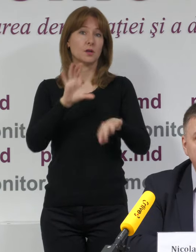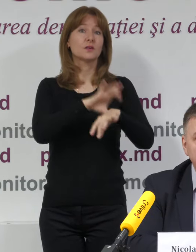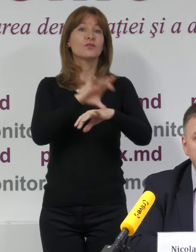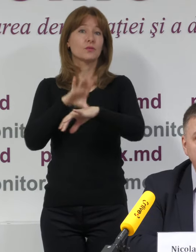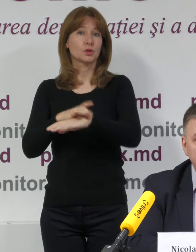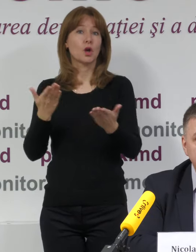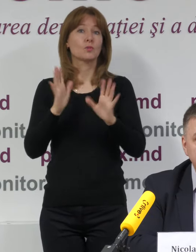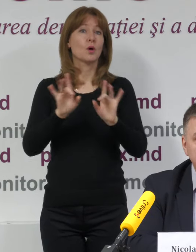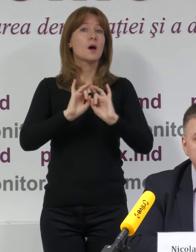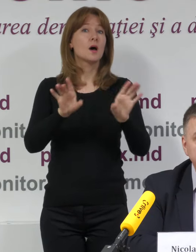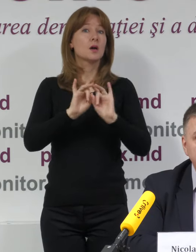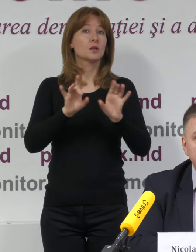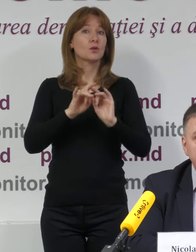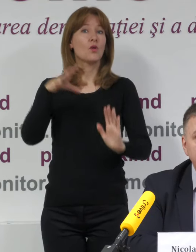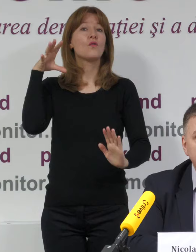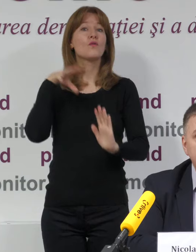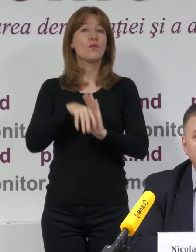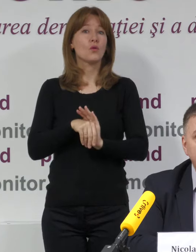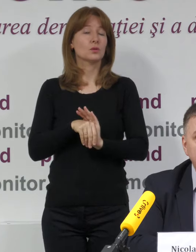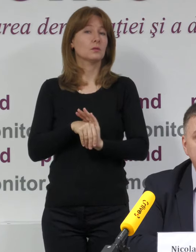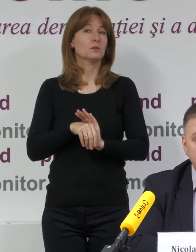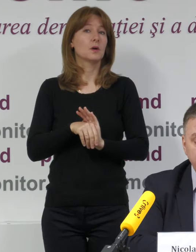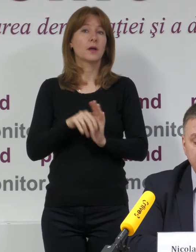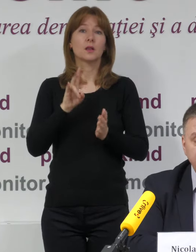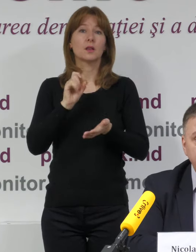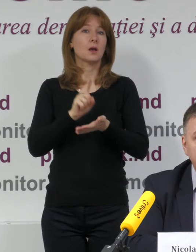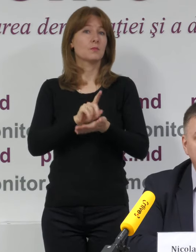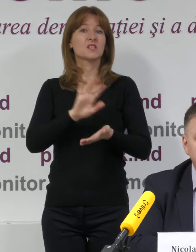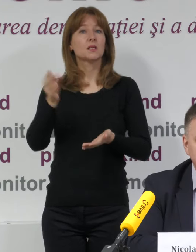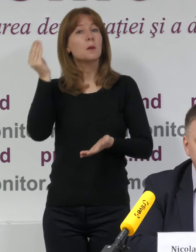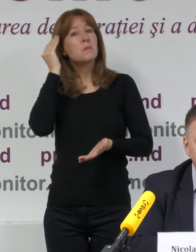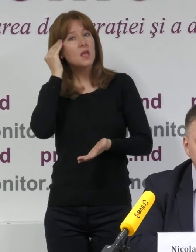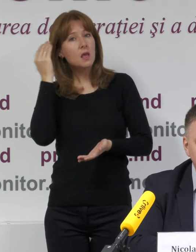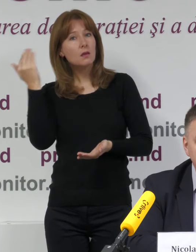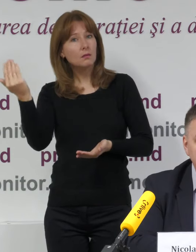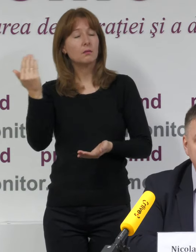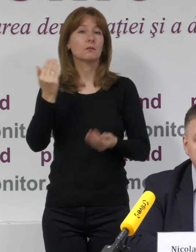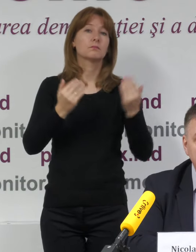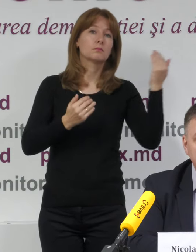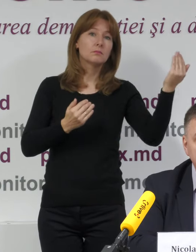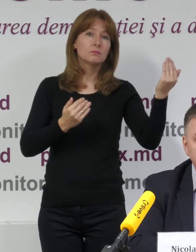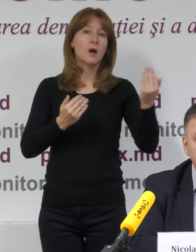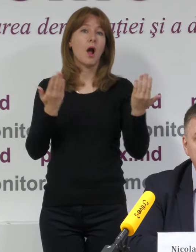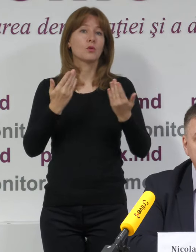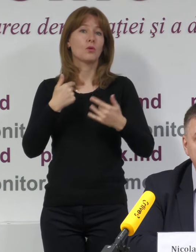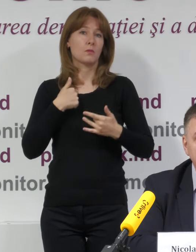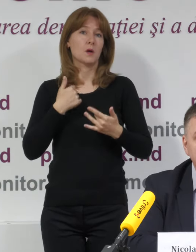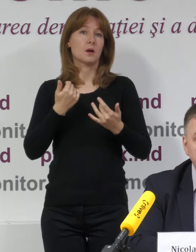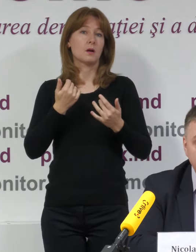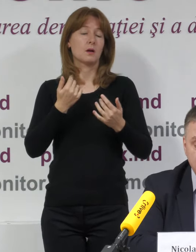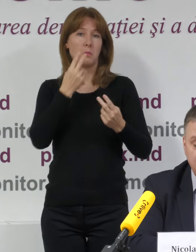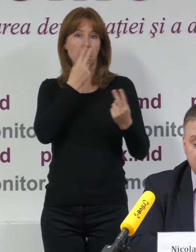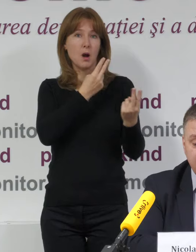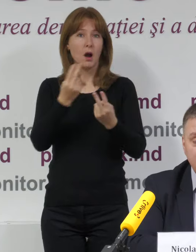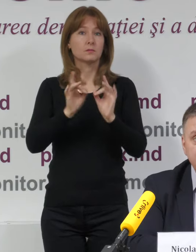despre care vom vorbește și astăzi inclusiv nu reflectă neapărat opinia partenerilor menționați mai sus, reflectă exclusiv